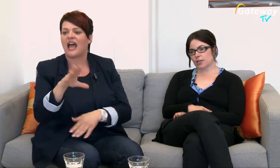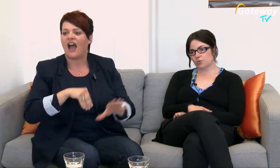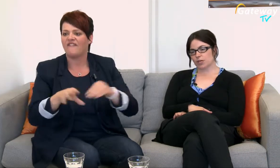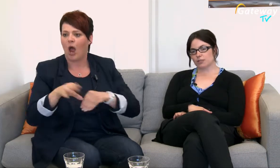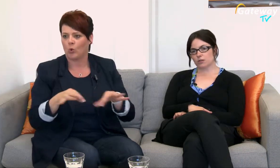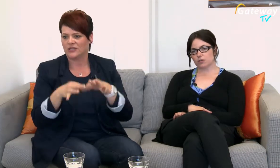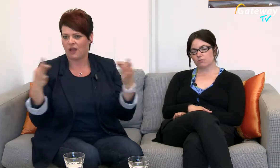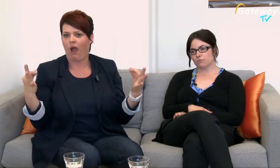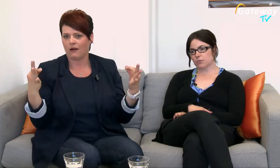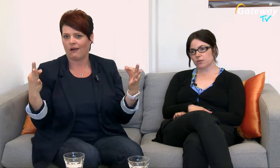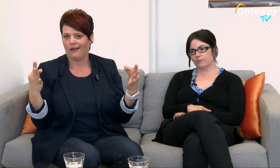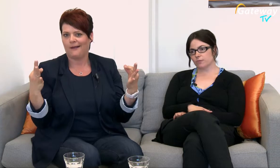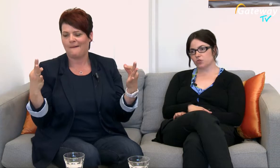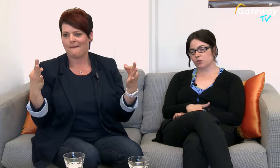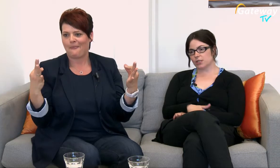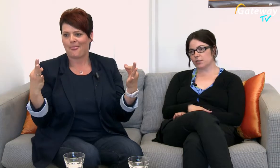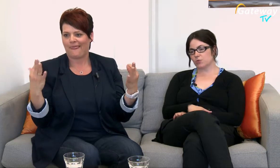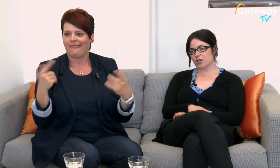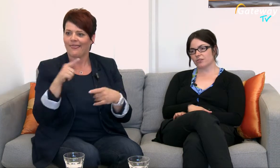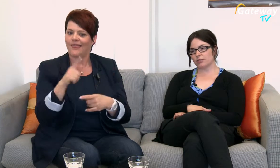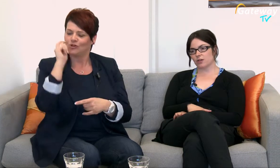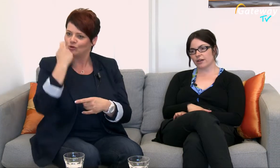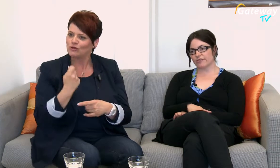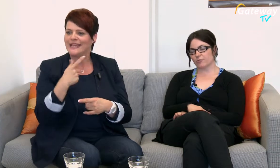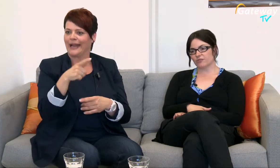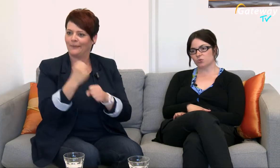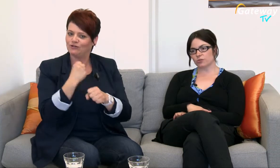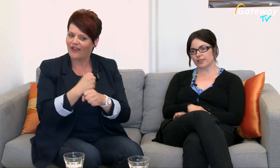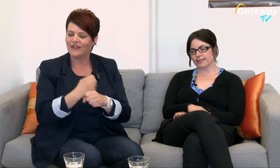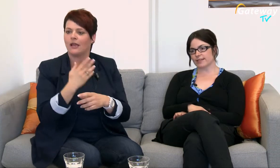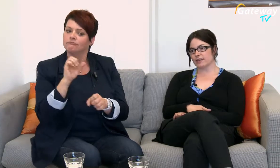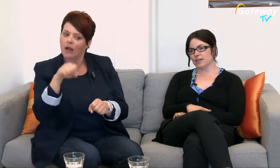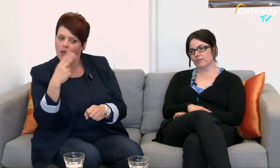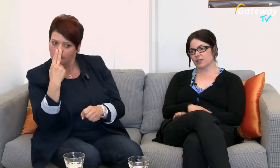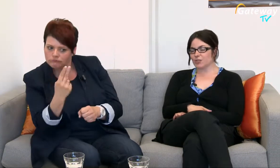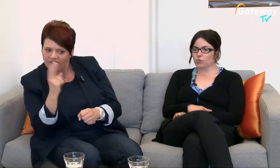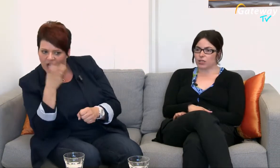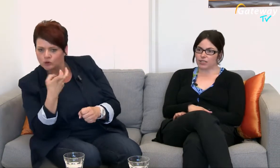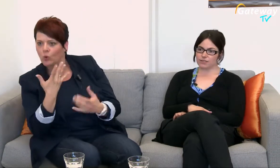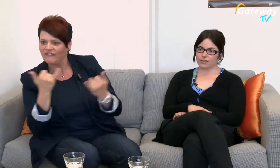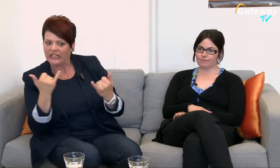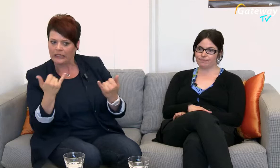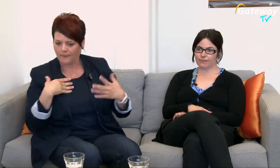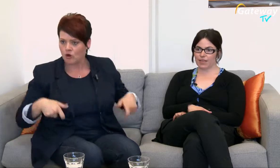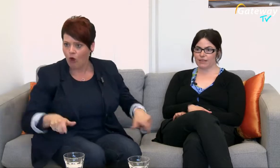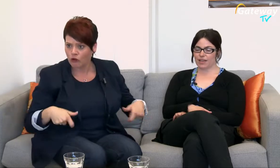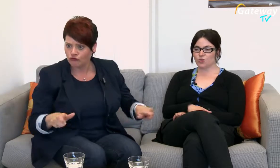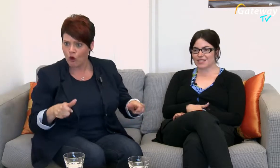entsprechend auch Studierende, Beschäftigte auch einfach mal versuchen Wie ist es denn, wenn ich mit dem Rolli übers